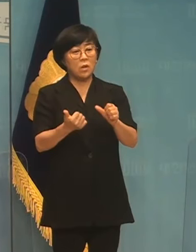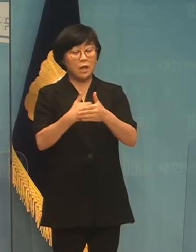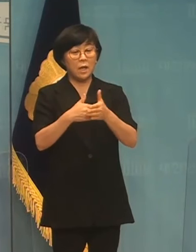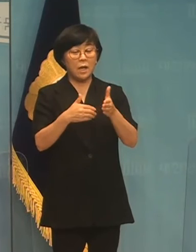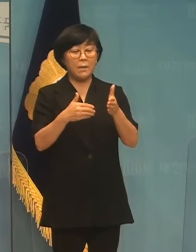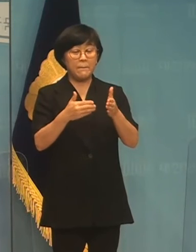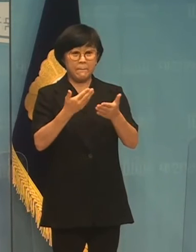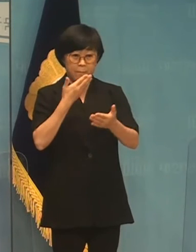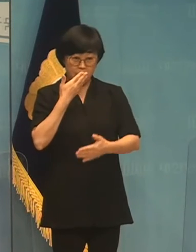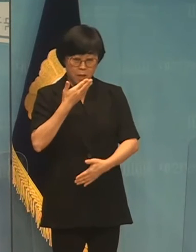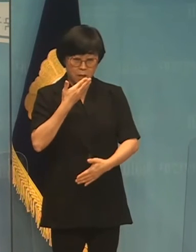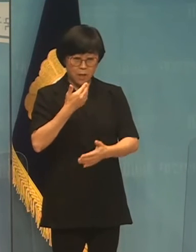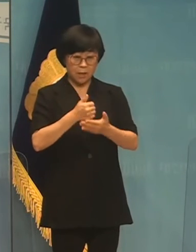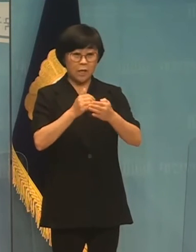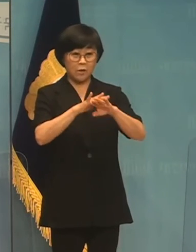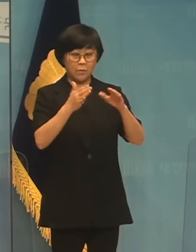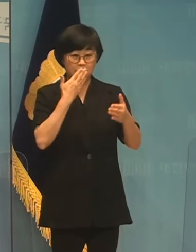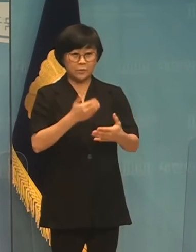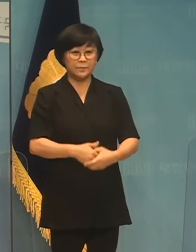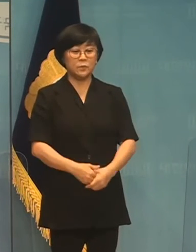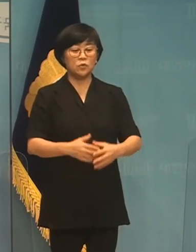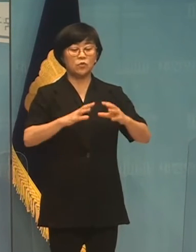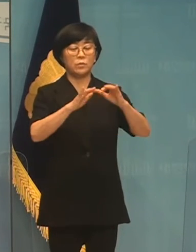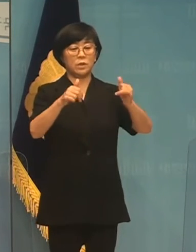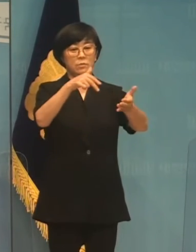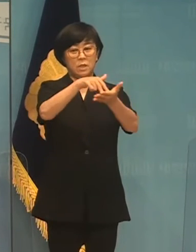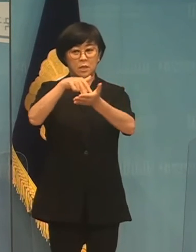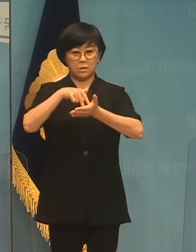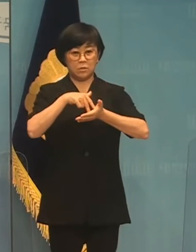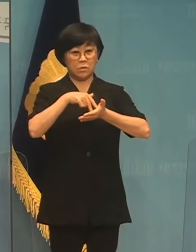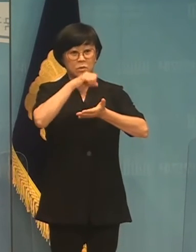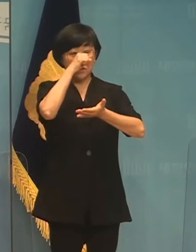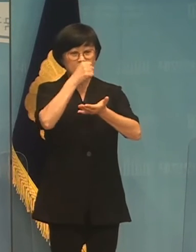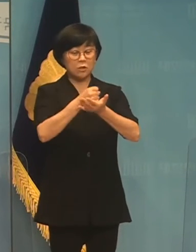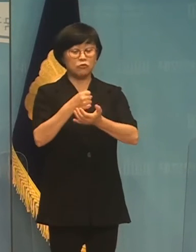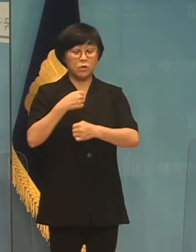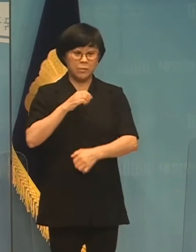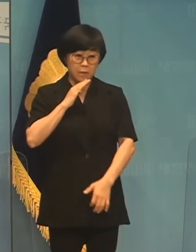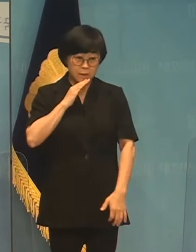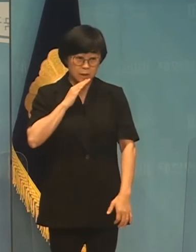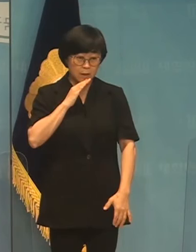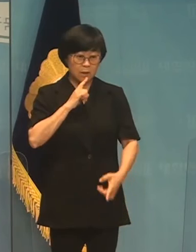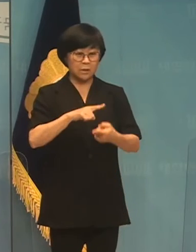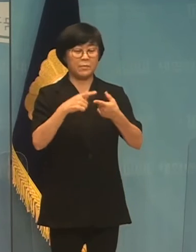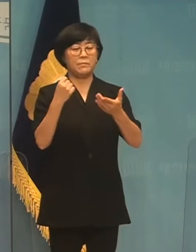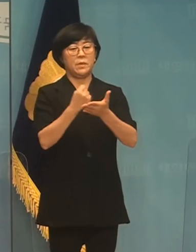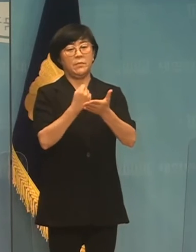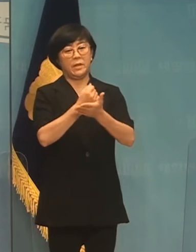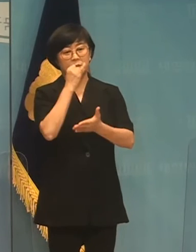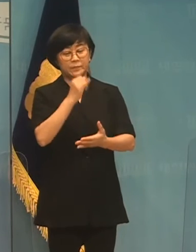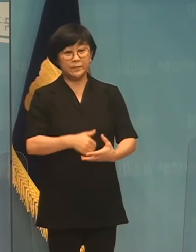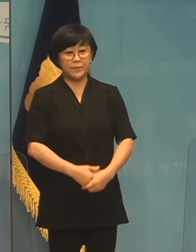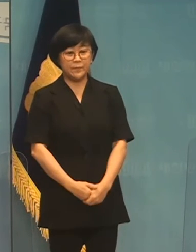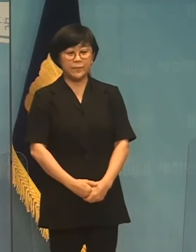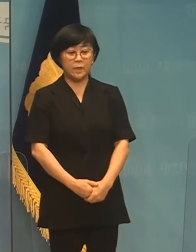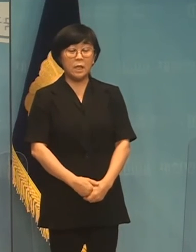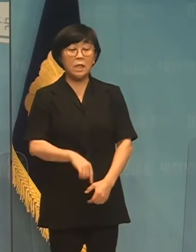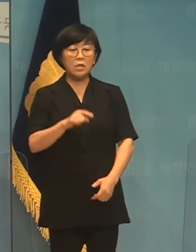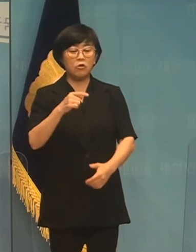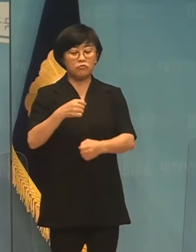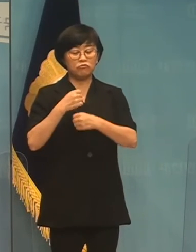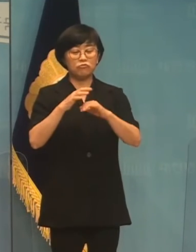합니까? 국민들은 이게 정상적인 군대냐 하면 탈식하고 있습니다. 이런